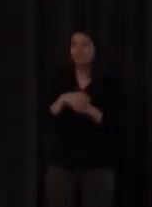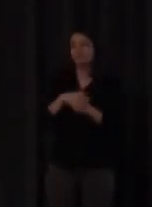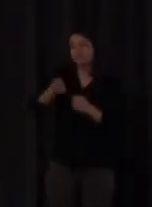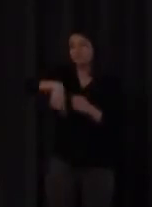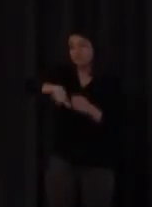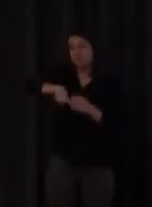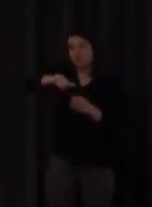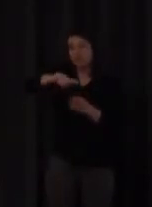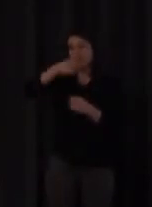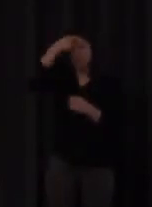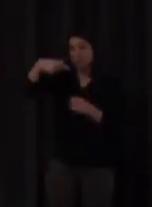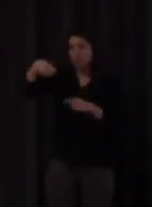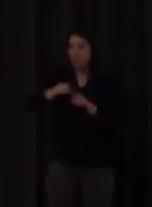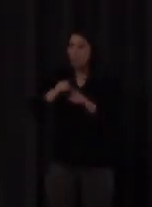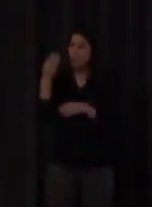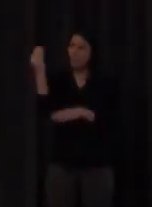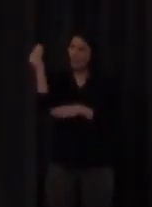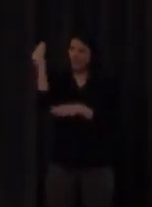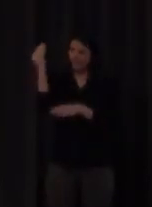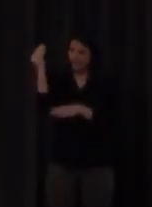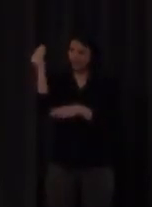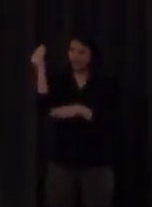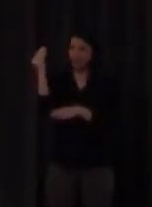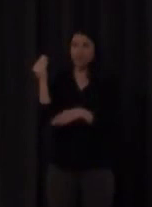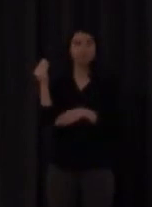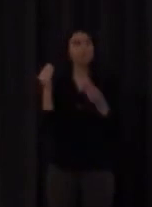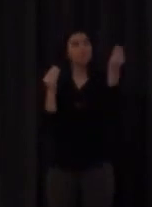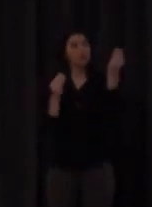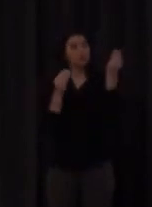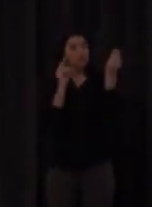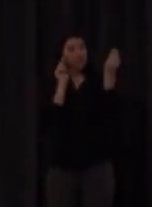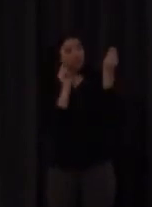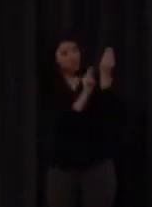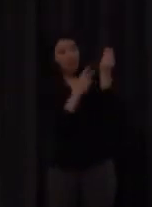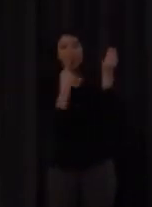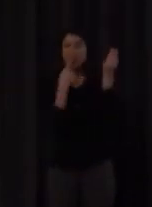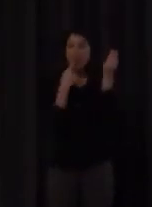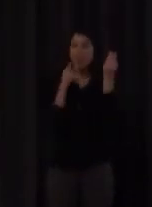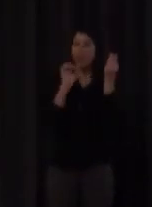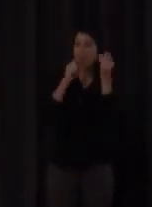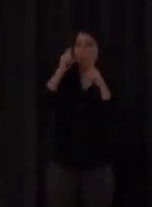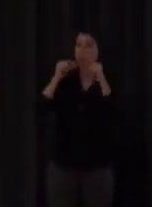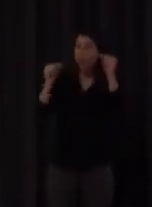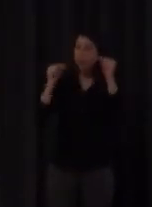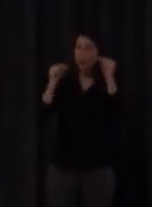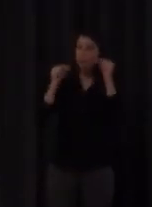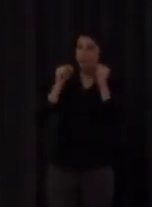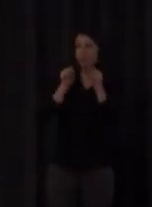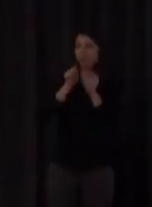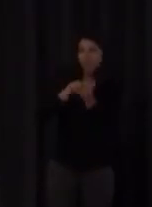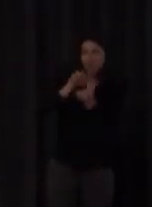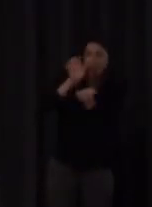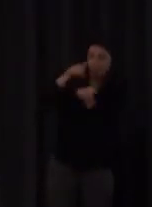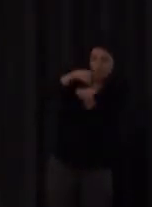maniquíes cortados así a la mitad pues en los que se veía la lengua y las distintas partes de la boca ¿para qué? para poder